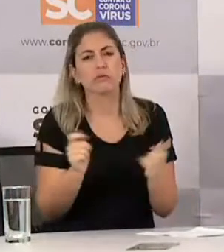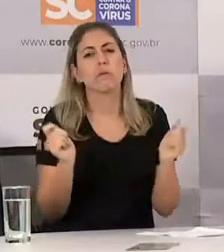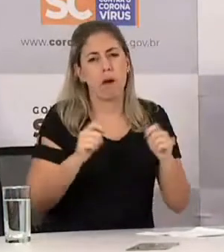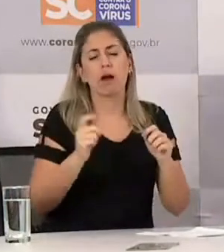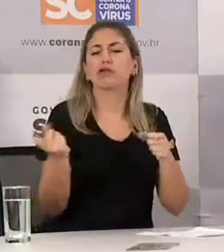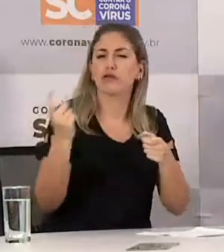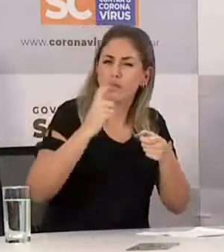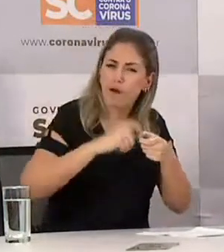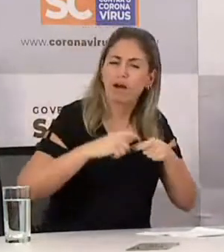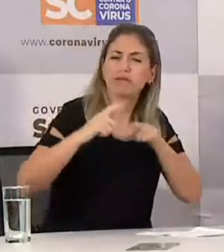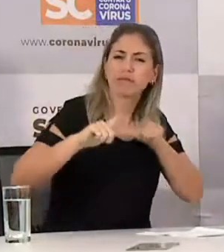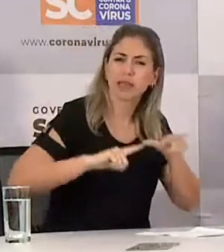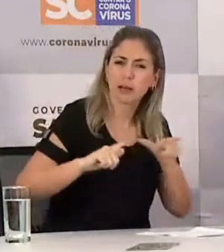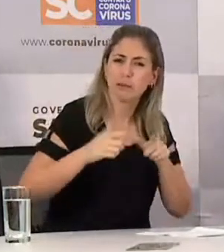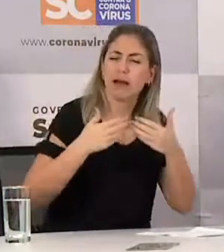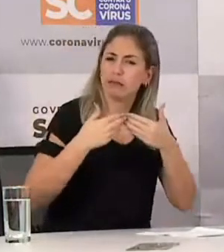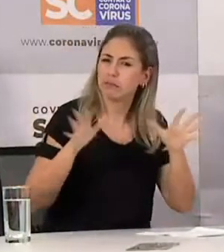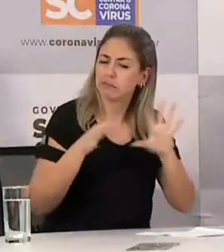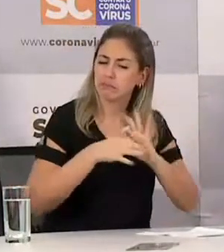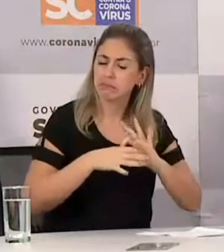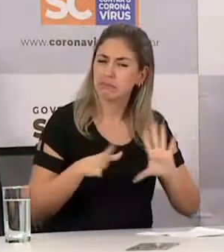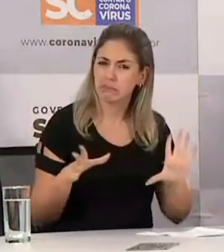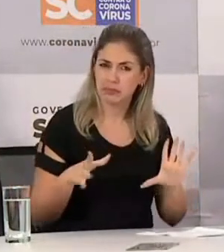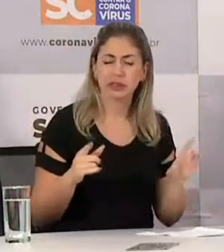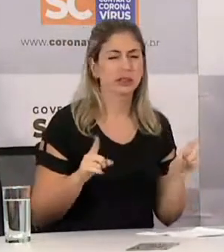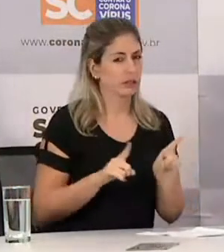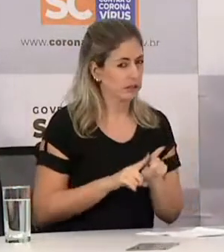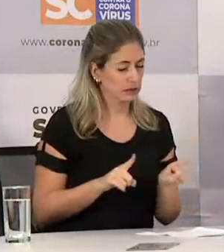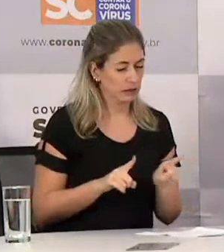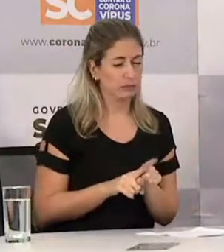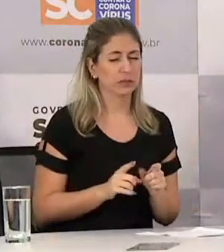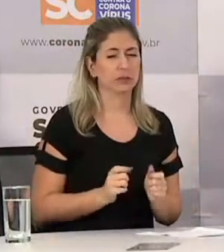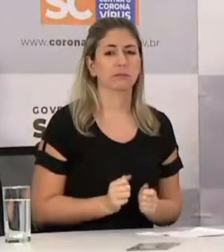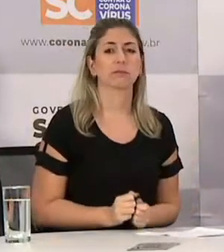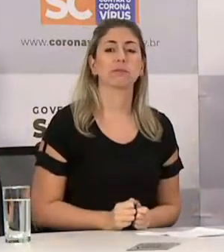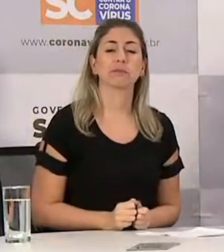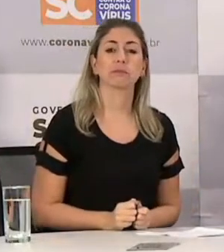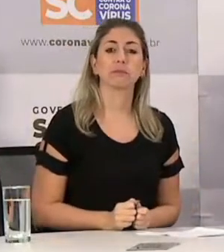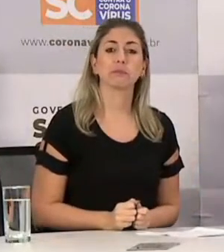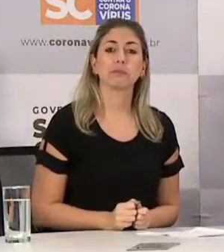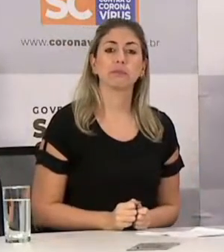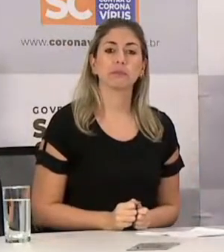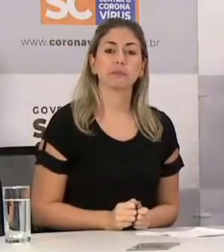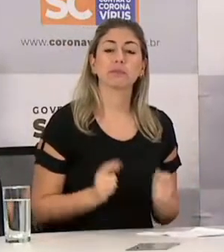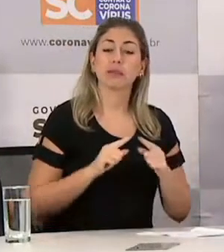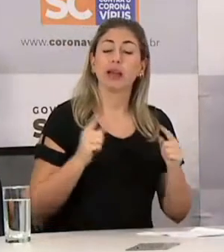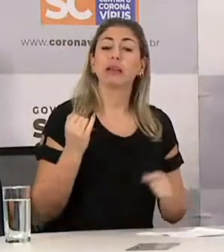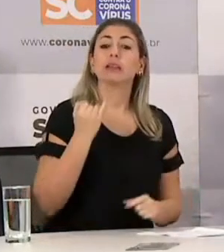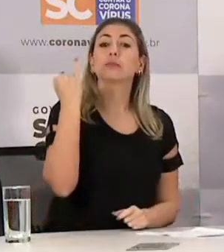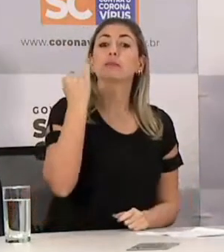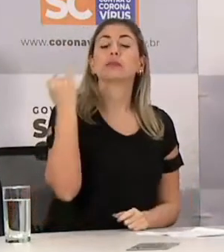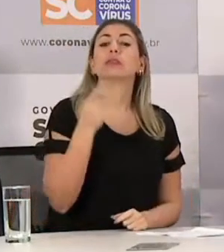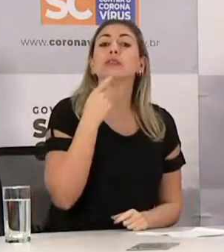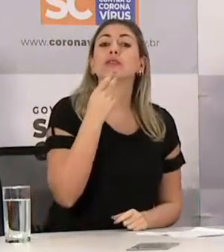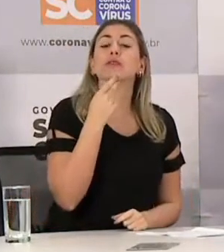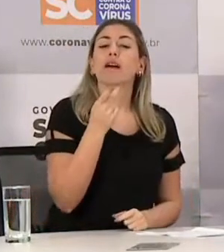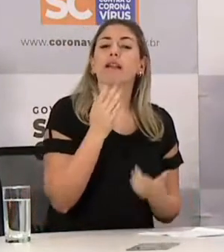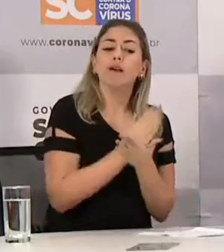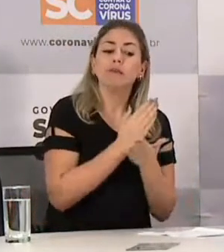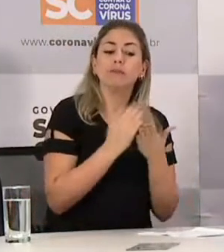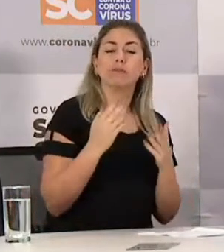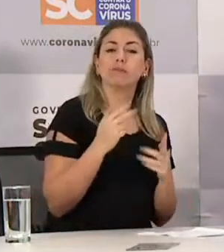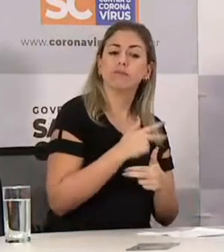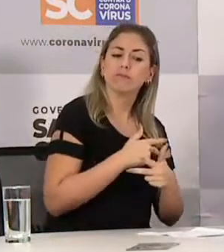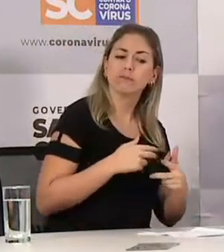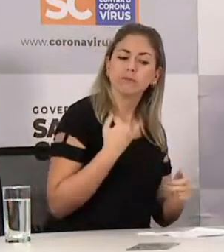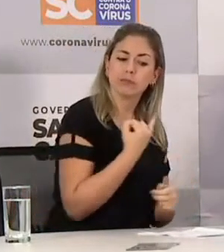mas cabe destacar algumas situações que ficaram nessa nova portaria do COES, que